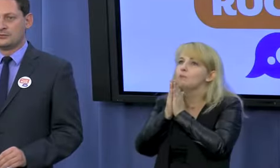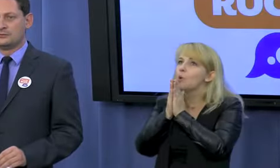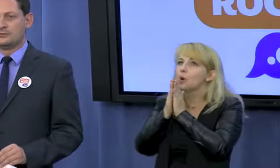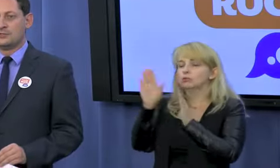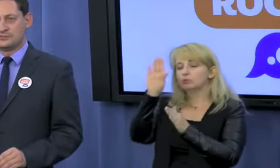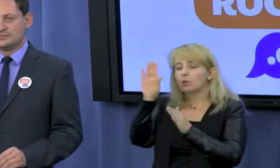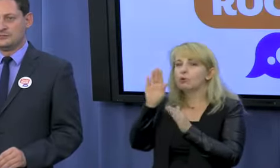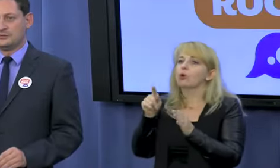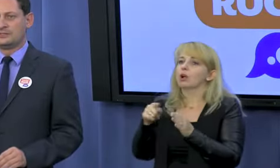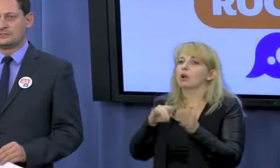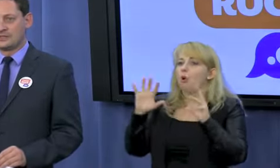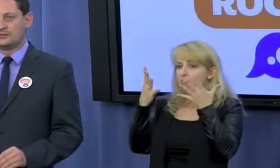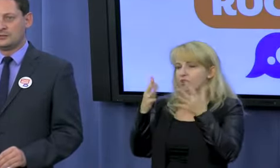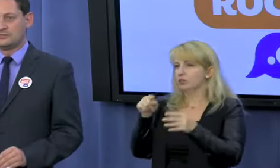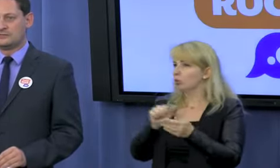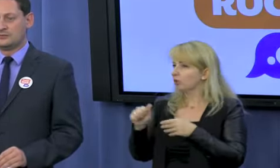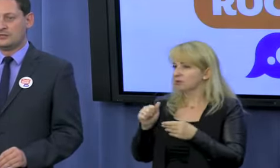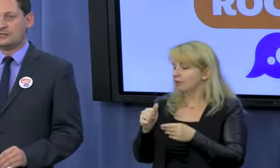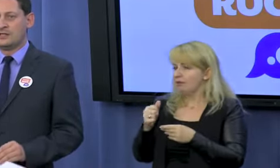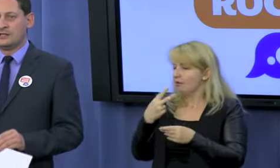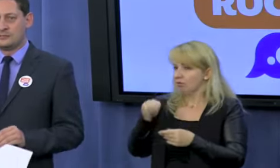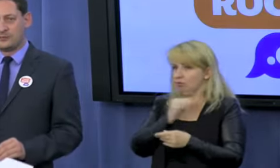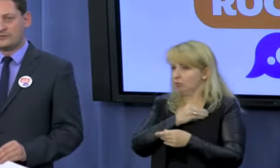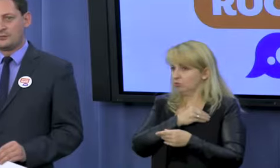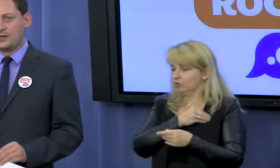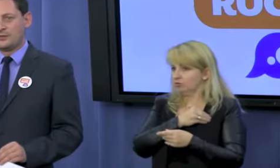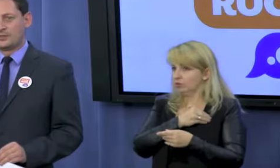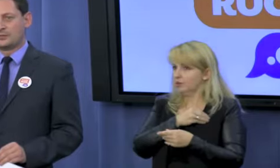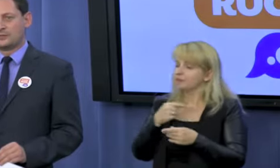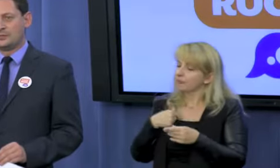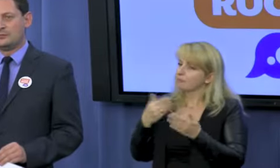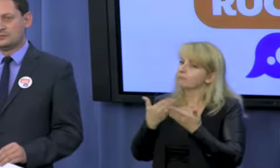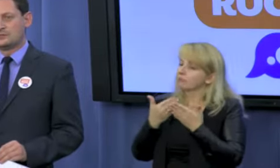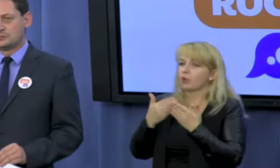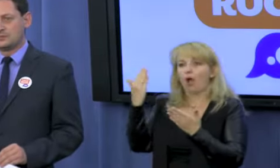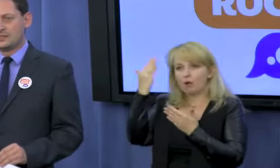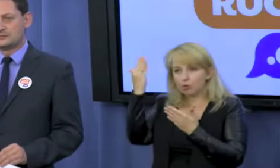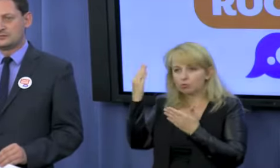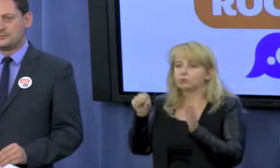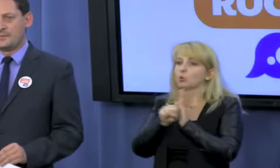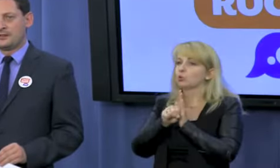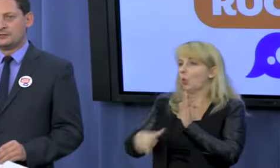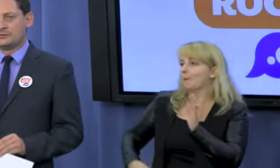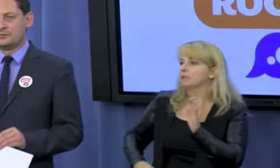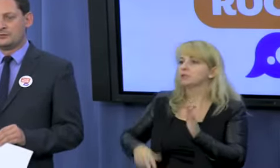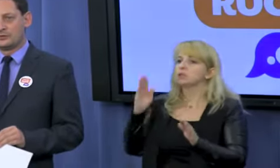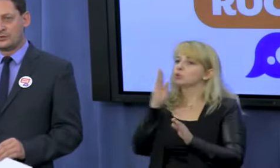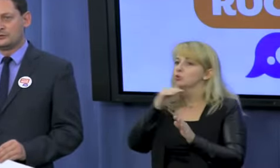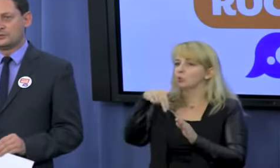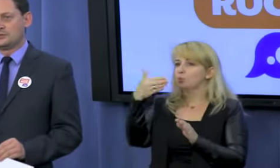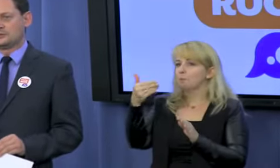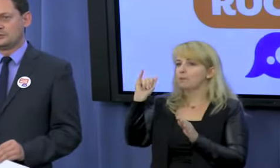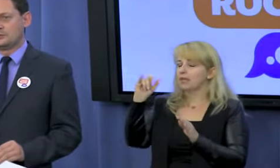prostu nieprzyzwoite, jest skrajnie nieprzyzwoite. Ponawiamy apel także do pani ministry Szumilas, żeby